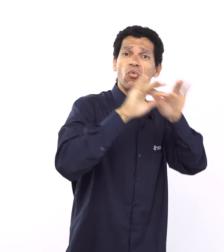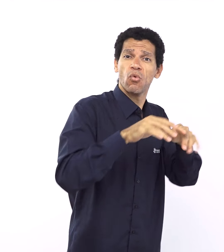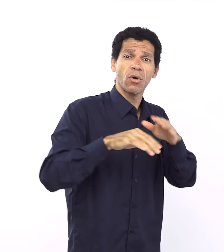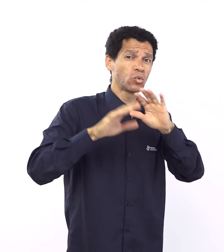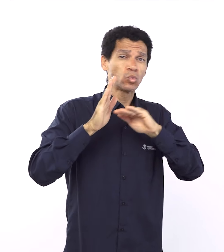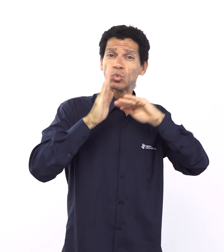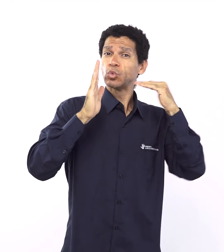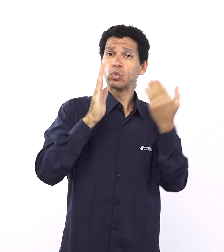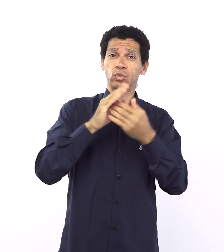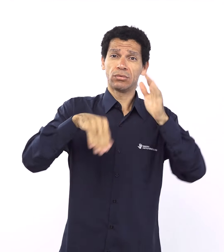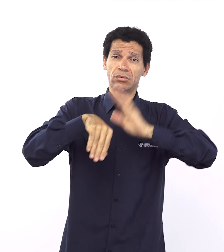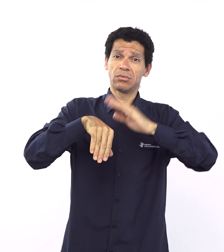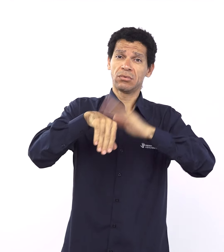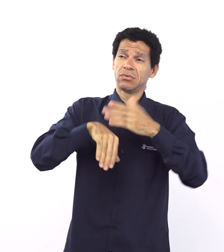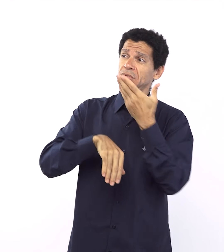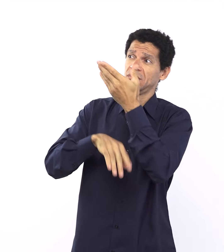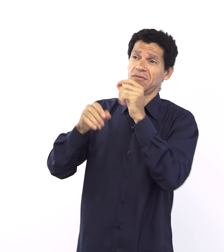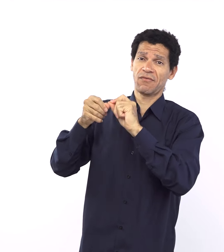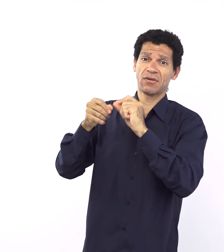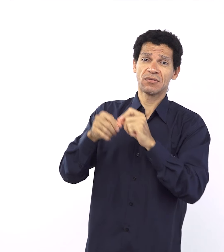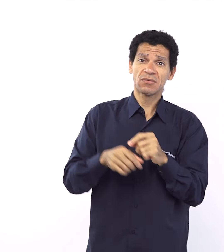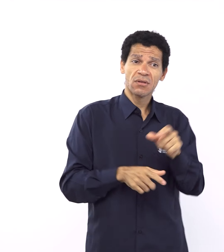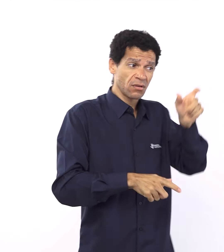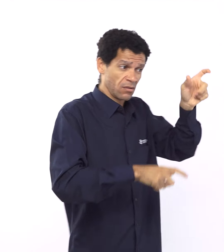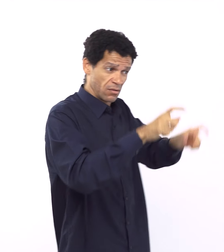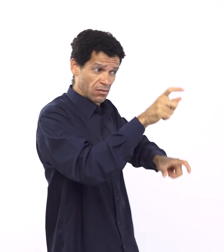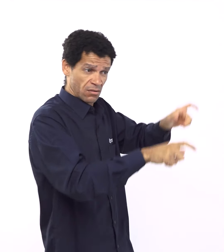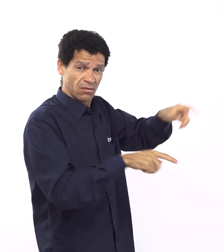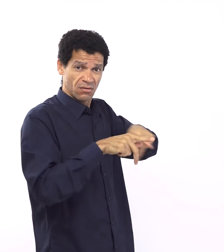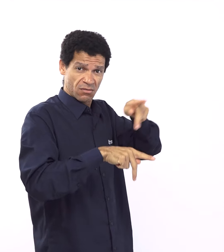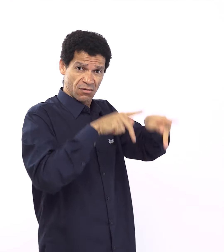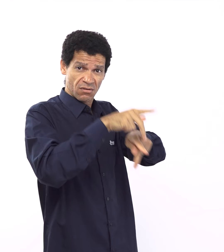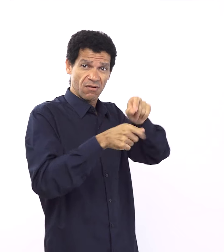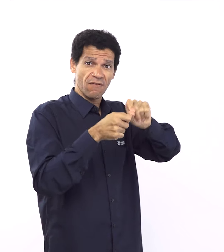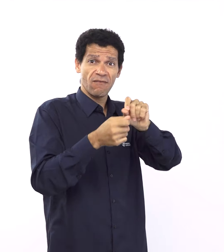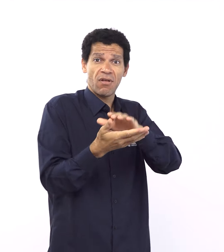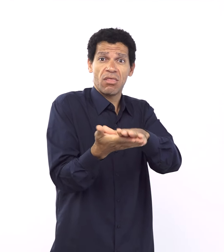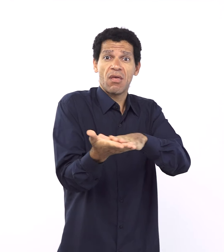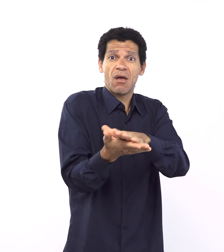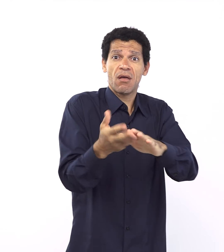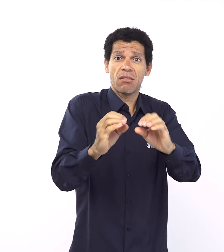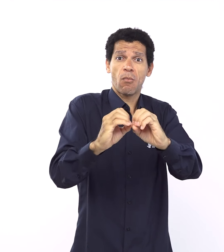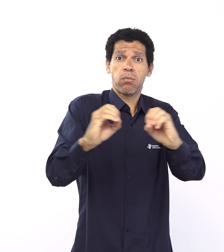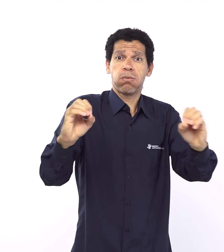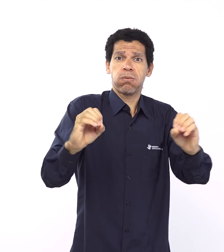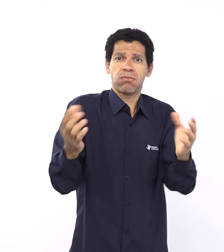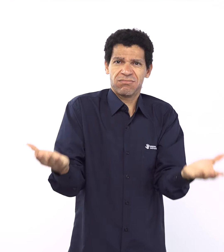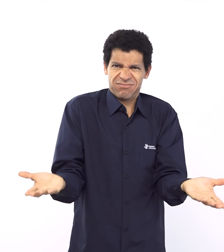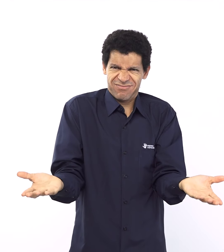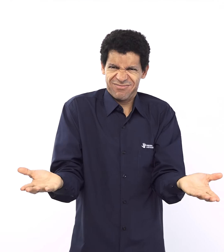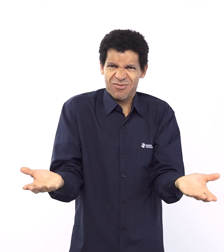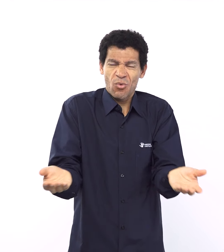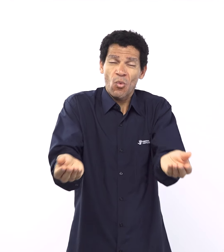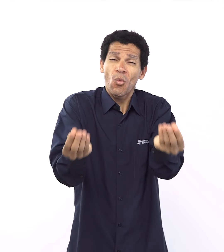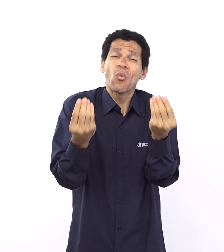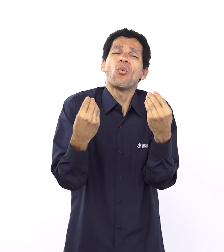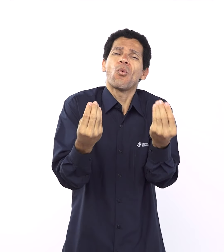vulnerável, né? Que se coloca, intencionalmente, numa posição de vulnerabilidade, né?